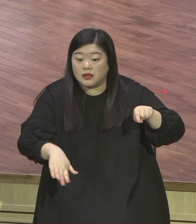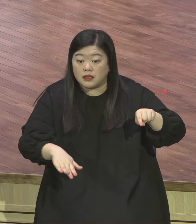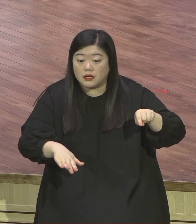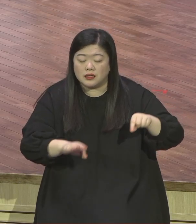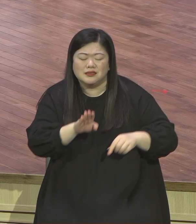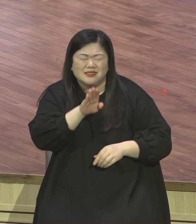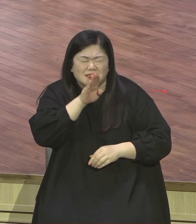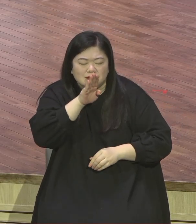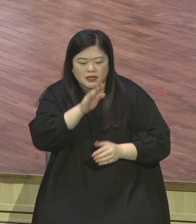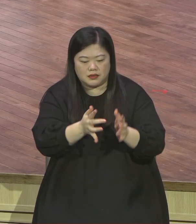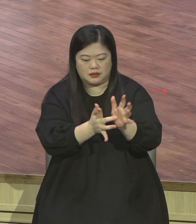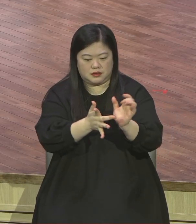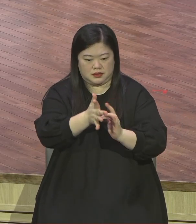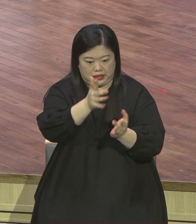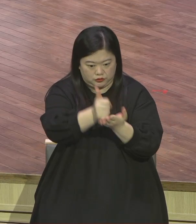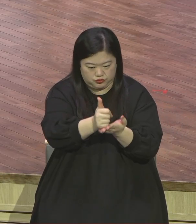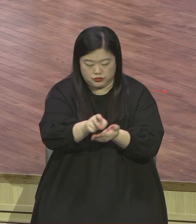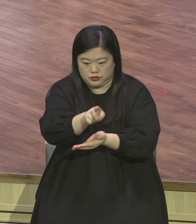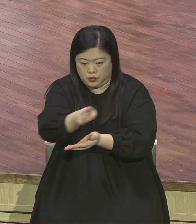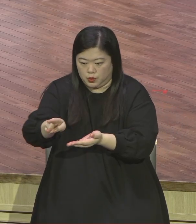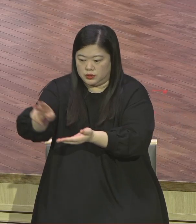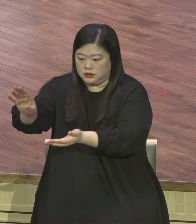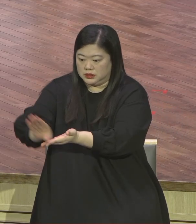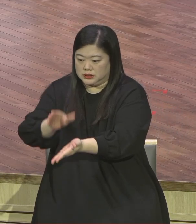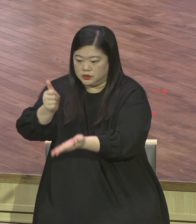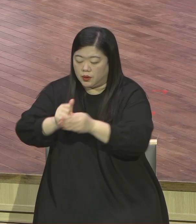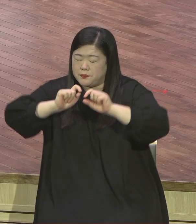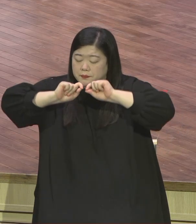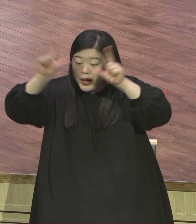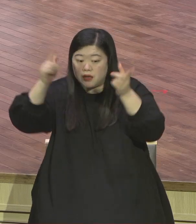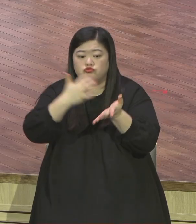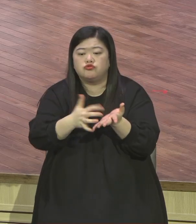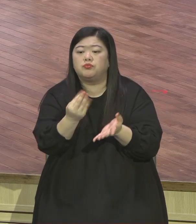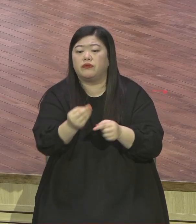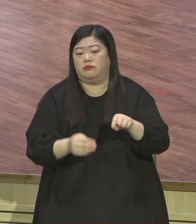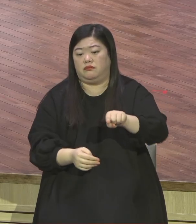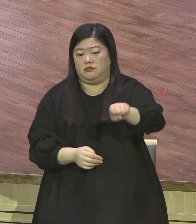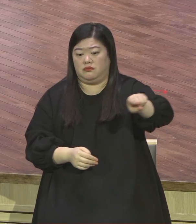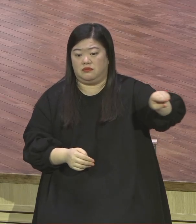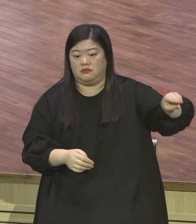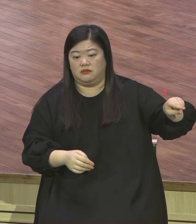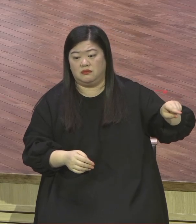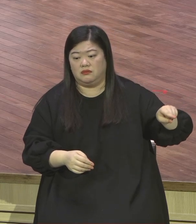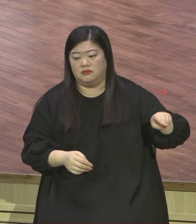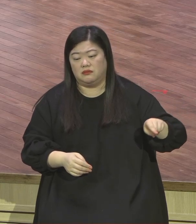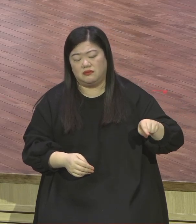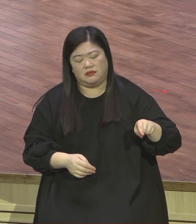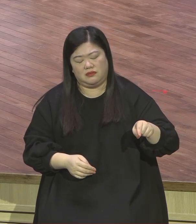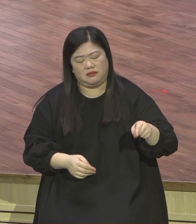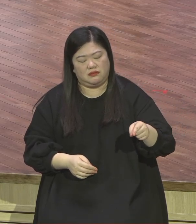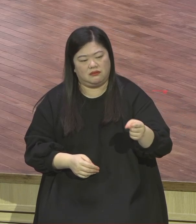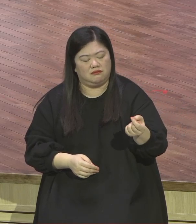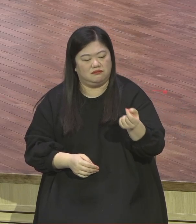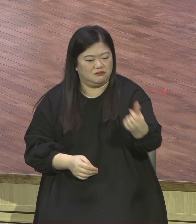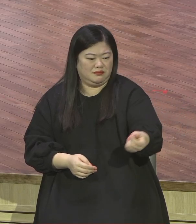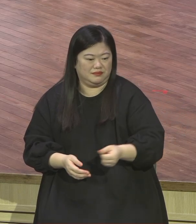그리스도의 이 비밀은 잘 몰라 이게 사단 공격이에요 그리스도의